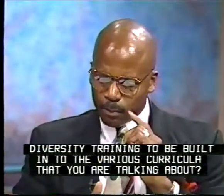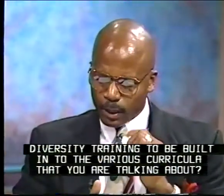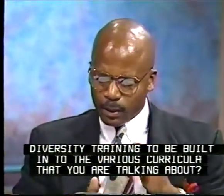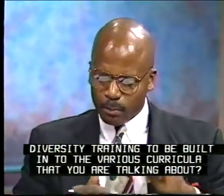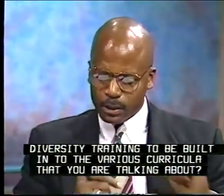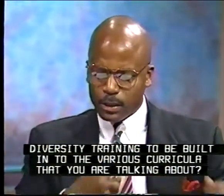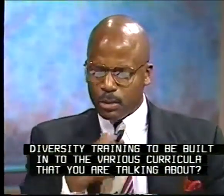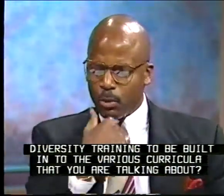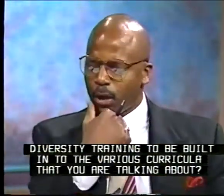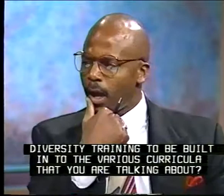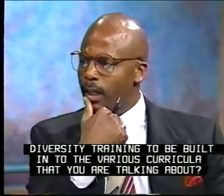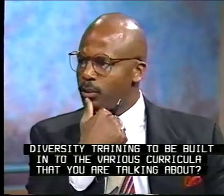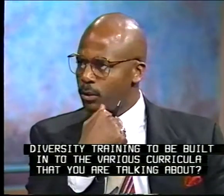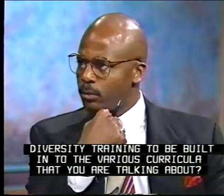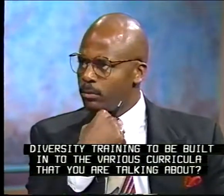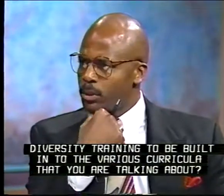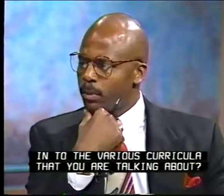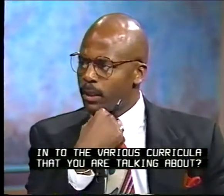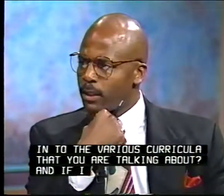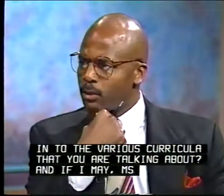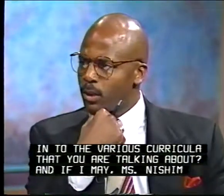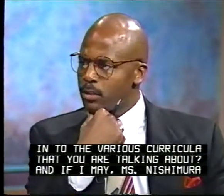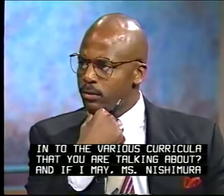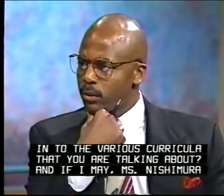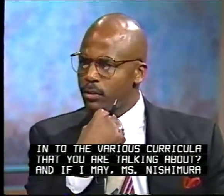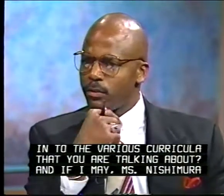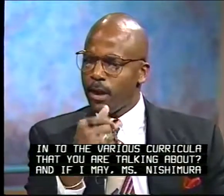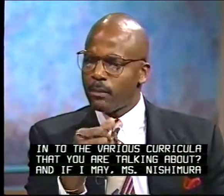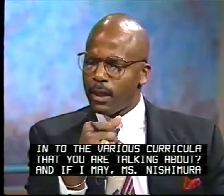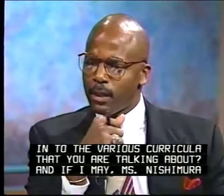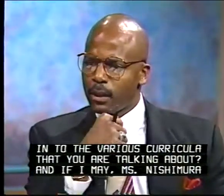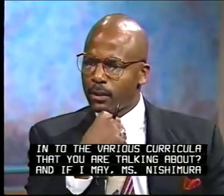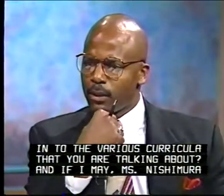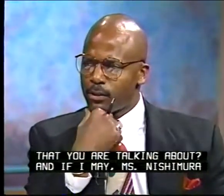may, Ms. Nishimura, I'll ask you to respond to that question first, followed by Dr. Anderson.